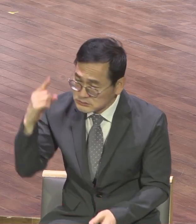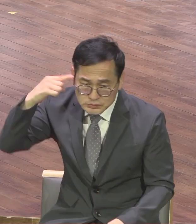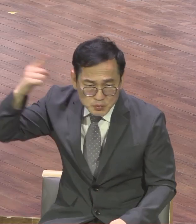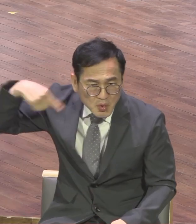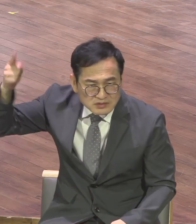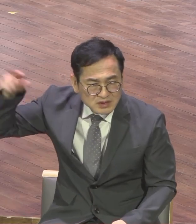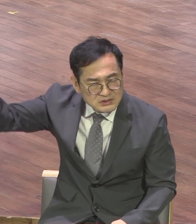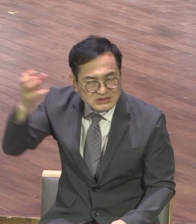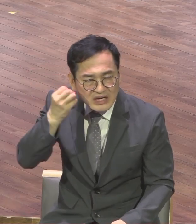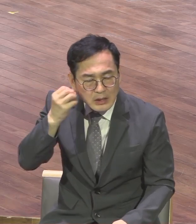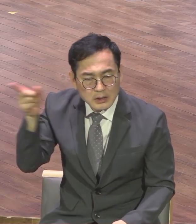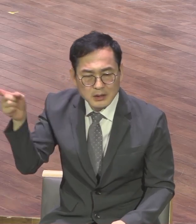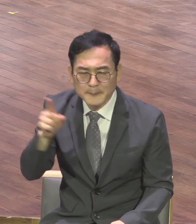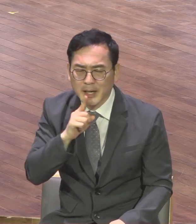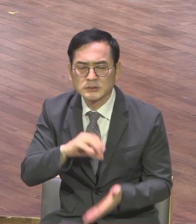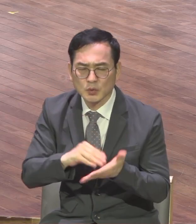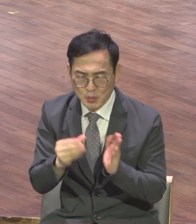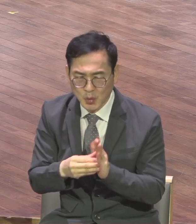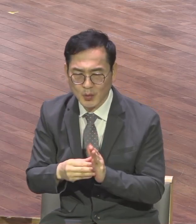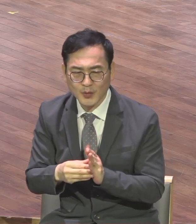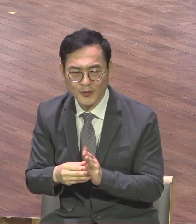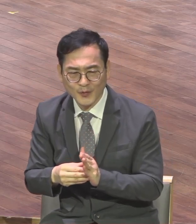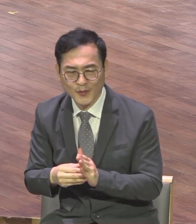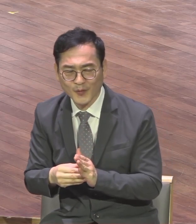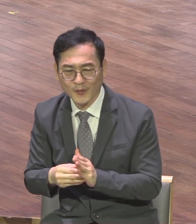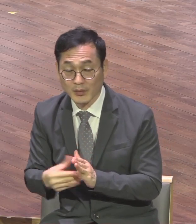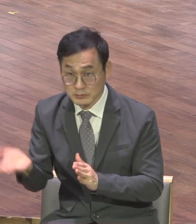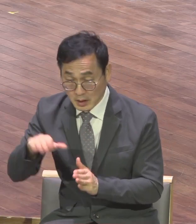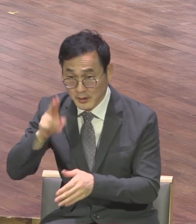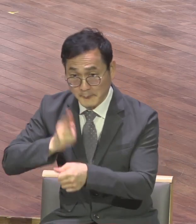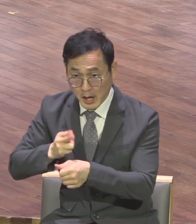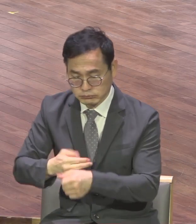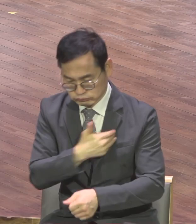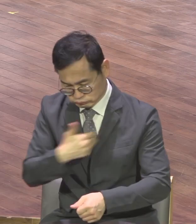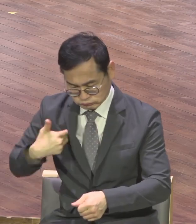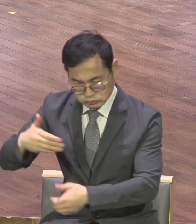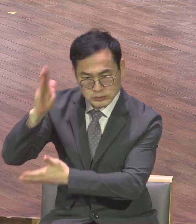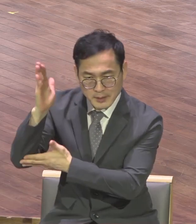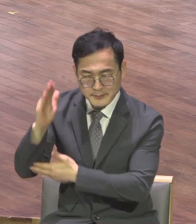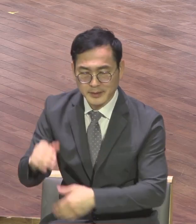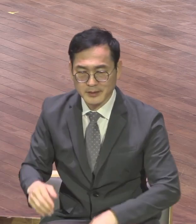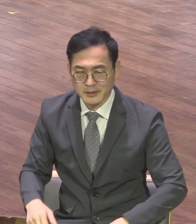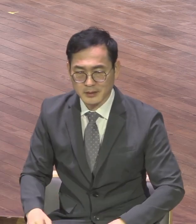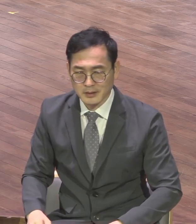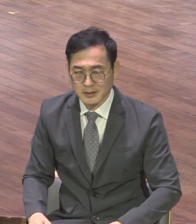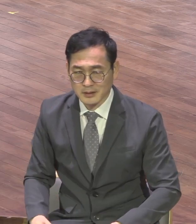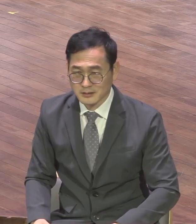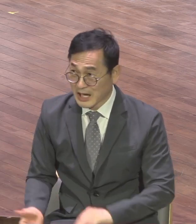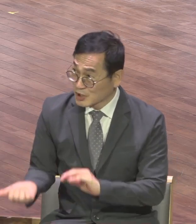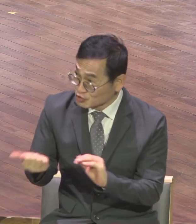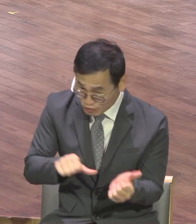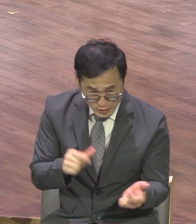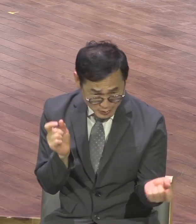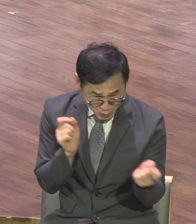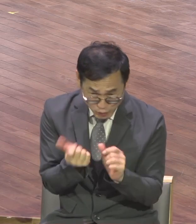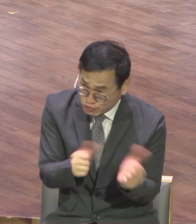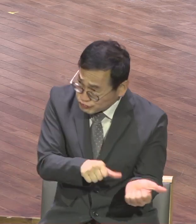담대하게 말할 수 있었던 이유가 뭐냐 안심하라 죽을 지경인데 안심하라 그 이유가 뭐냐